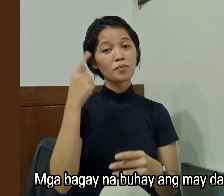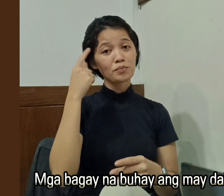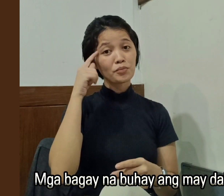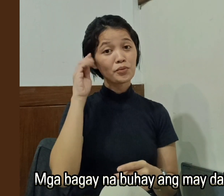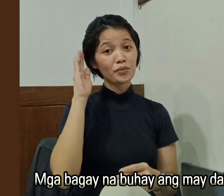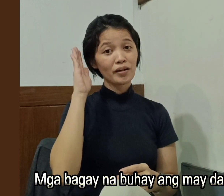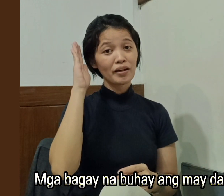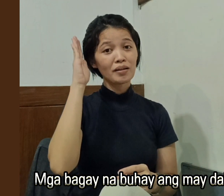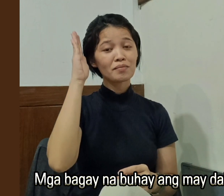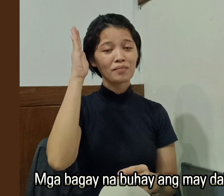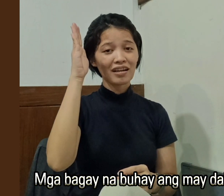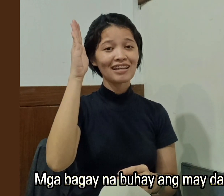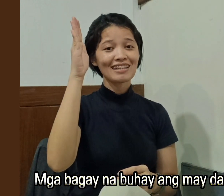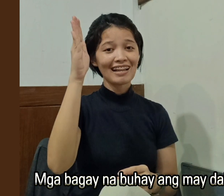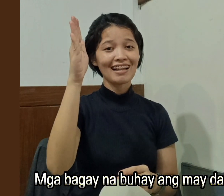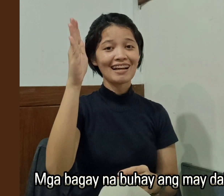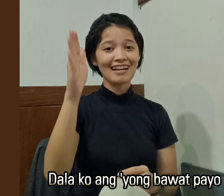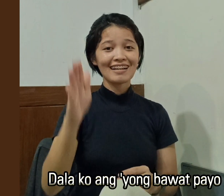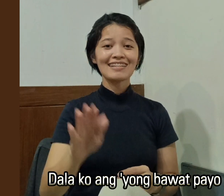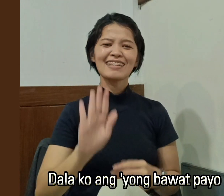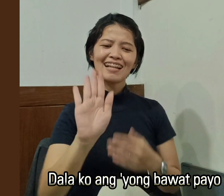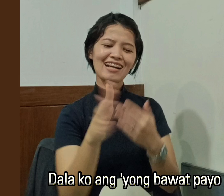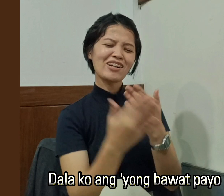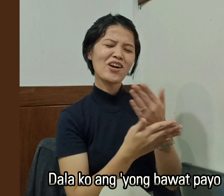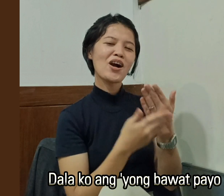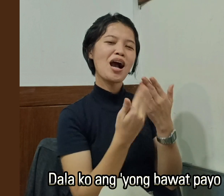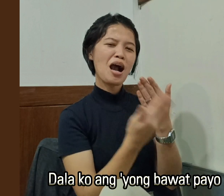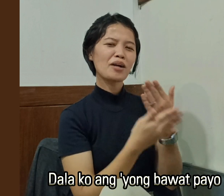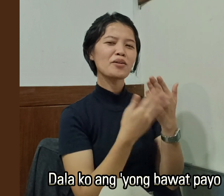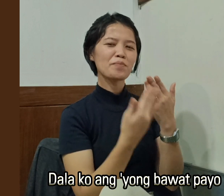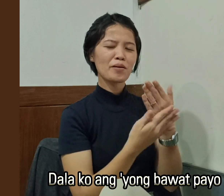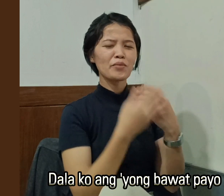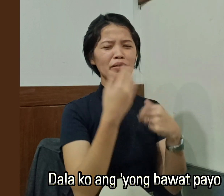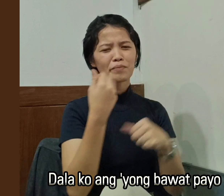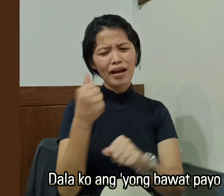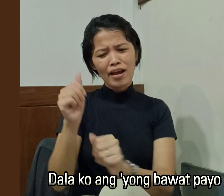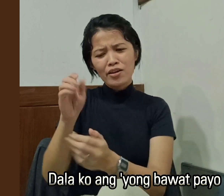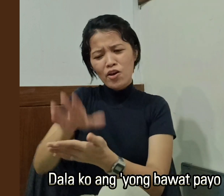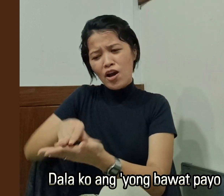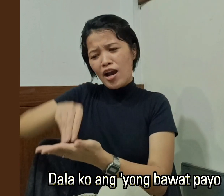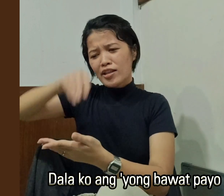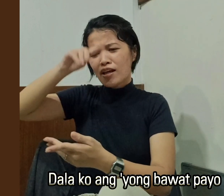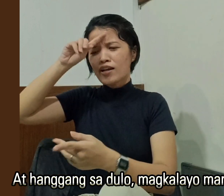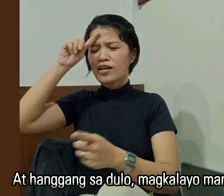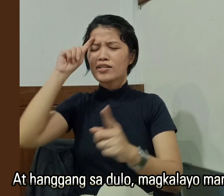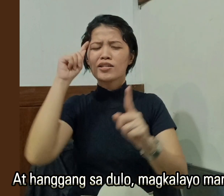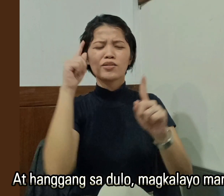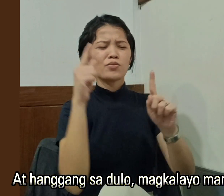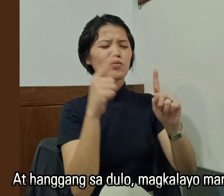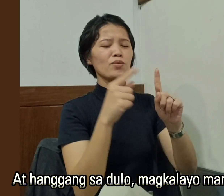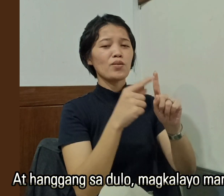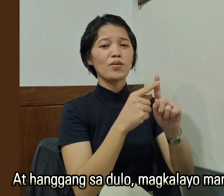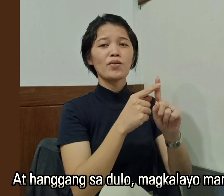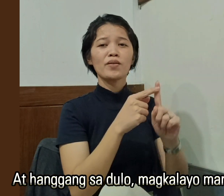Buhay ang may dala Dala ko ang iyong bawat payo At hanggang sa dulo,